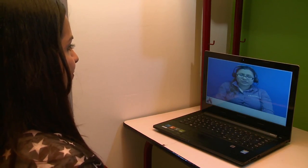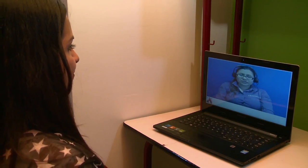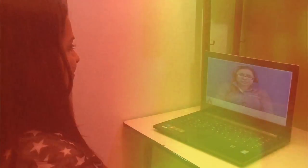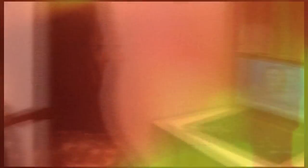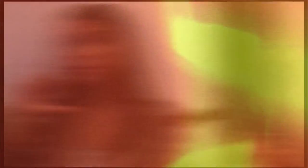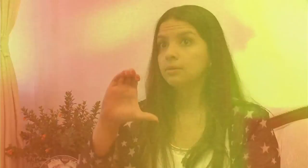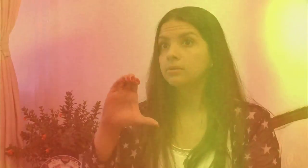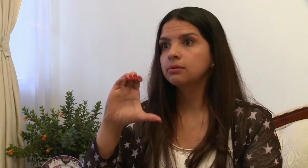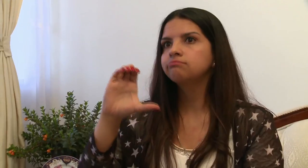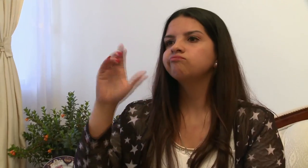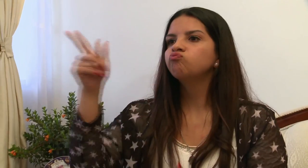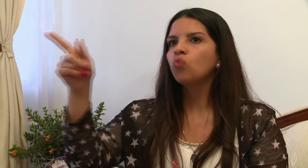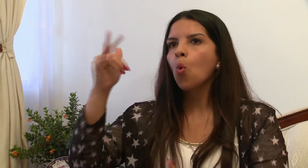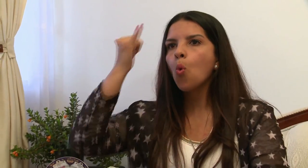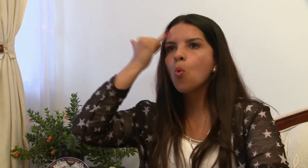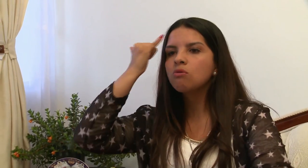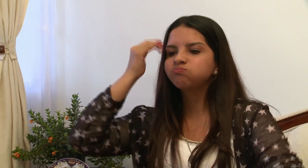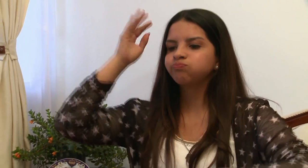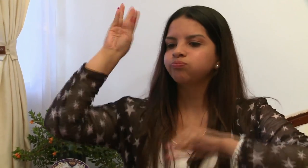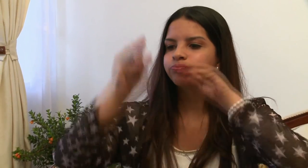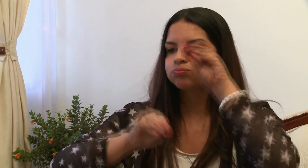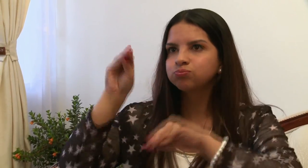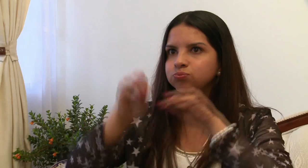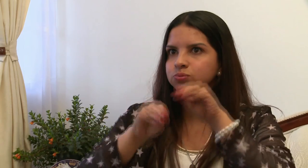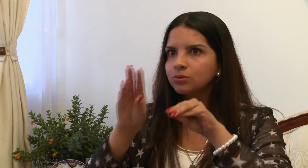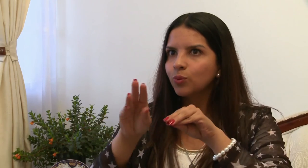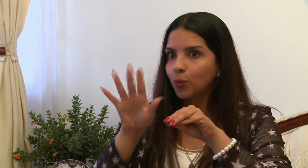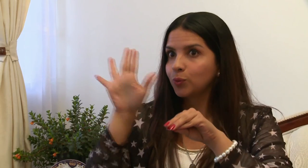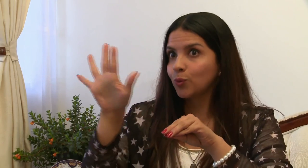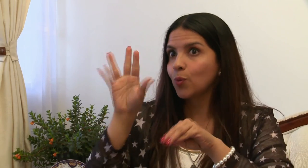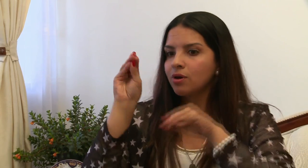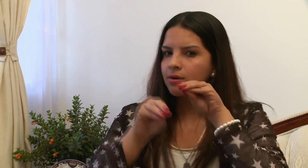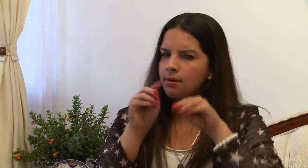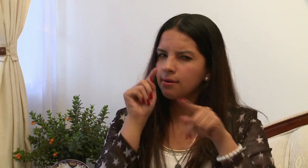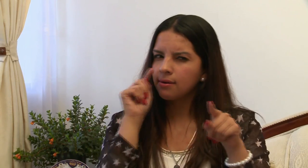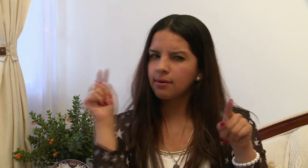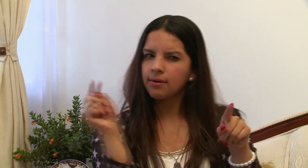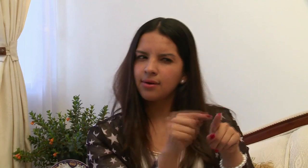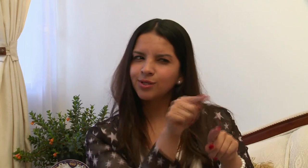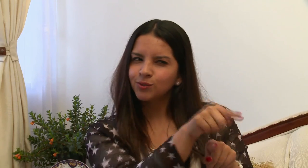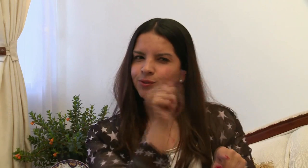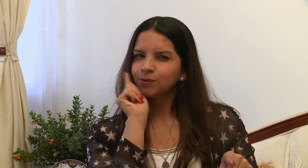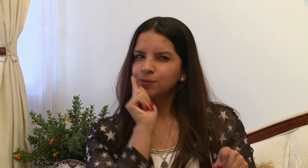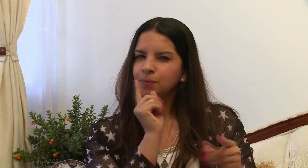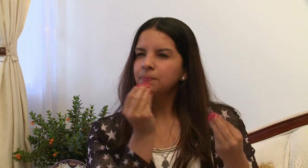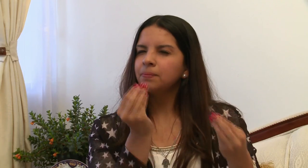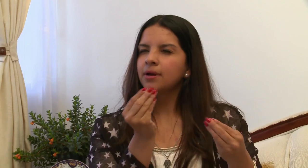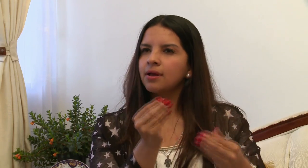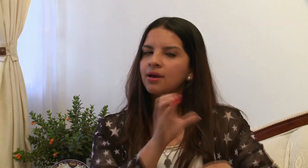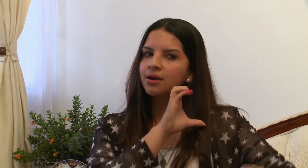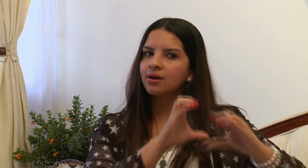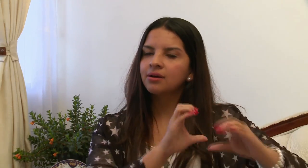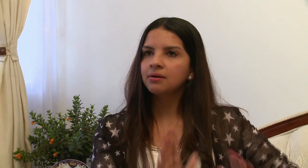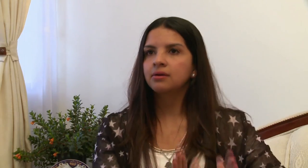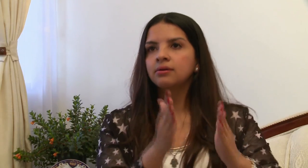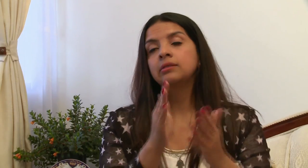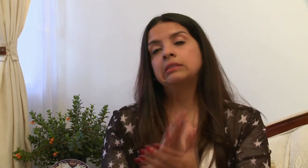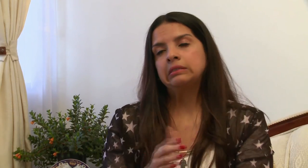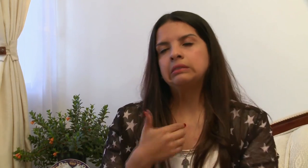Gracias al Ministerio de las TIC que trabajó en el diseño de esta propuesta para